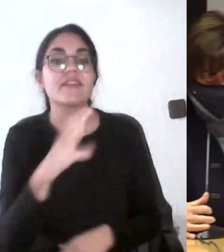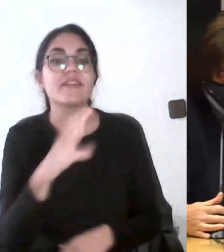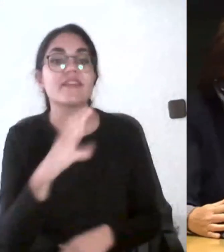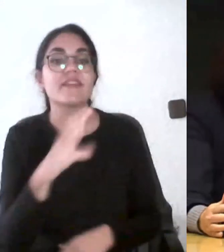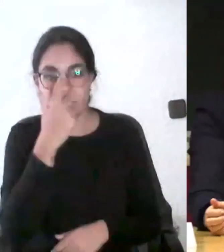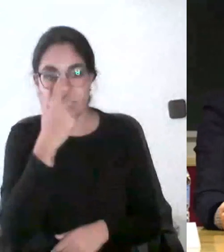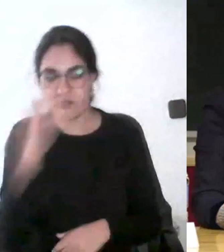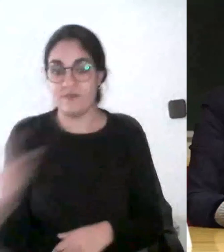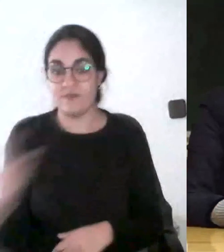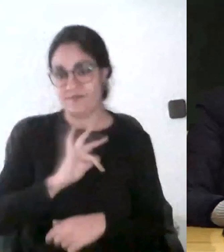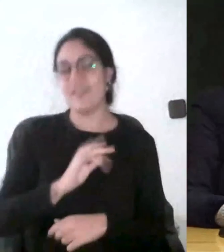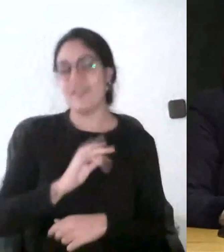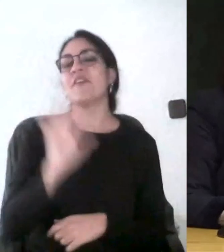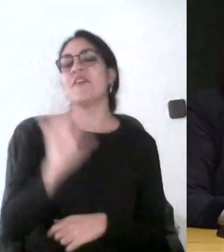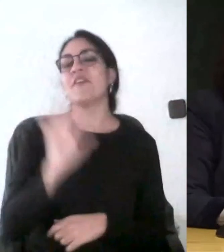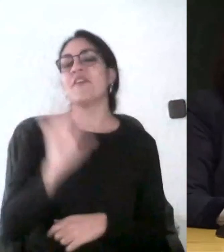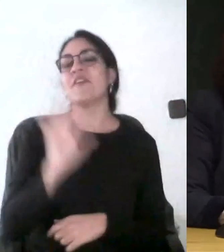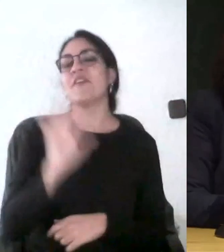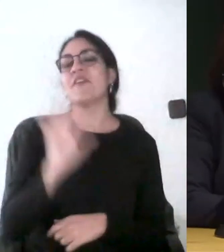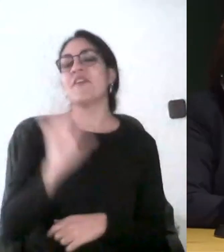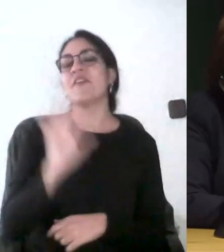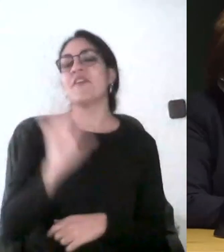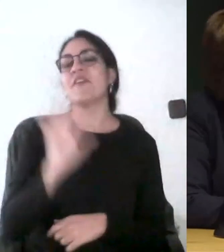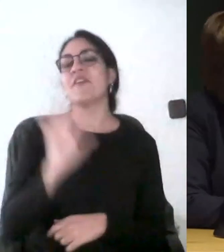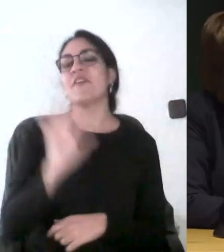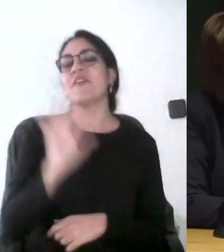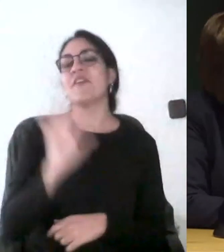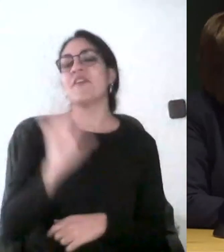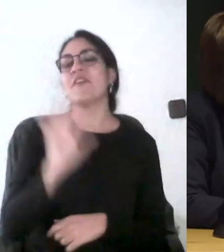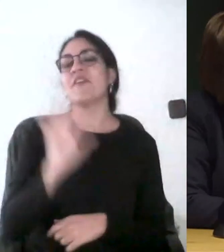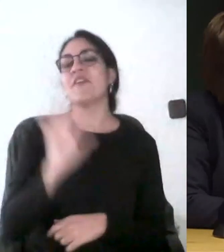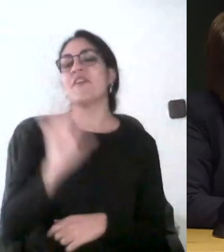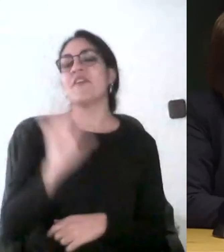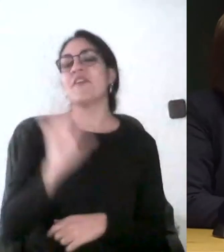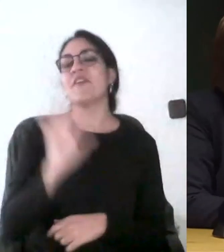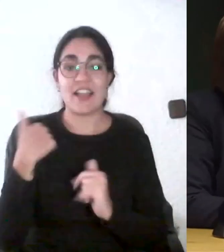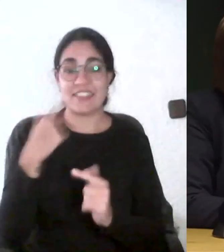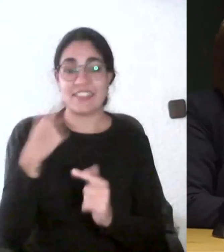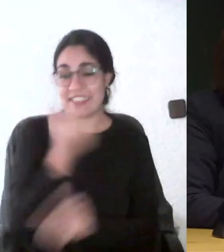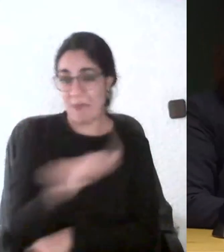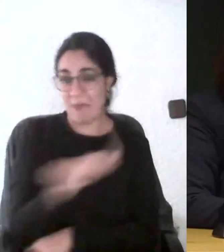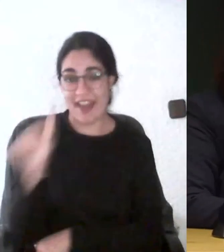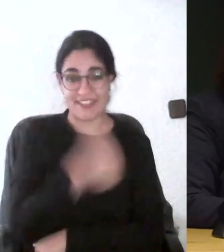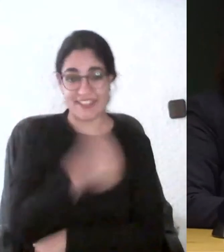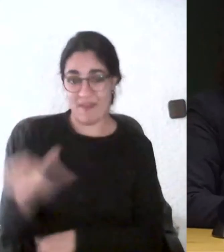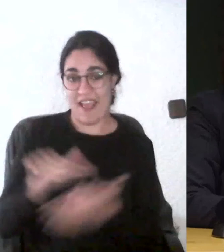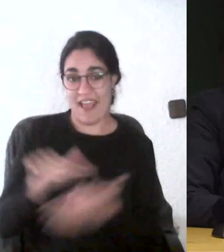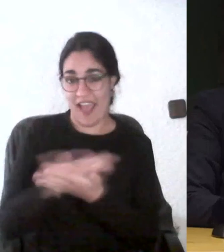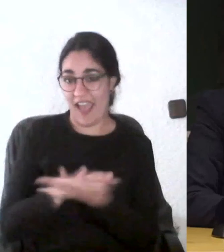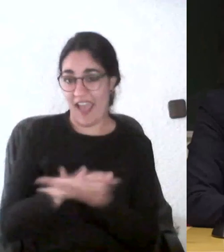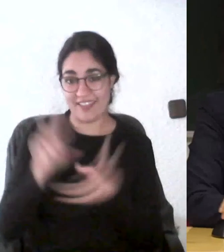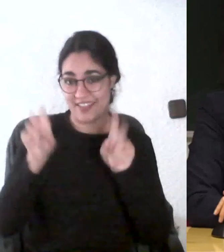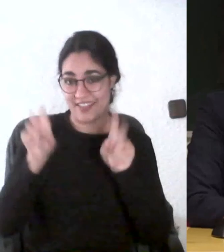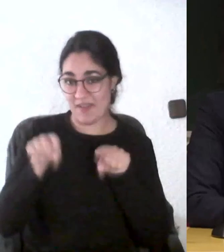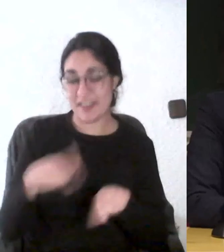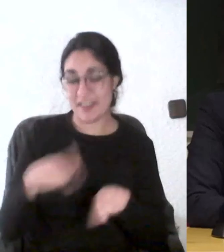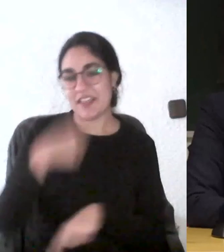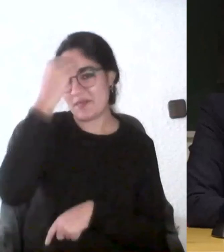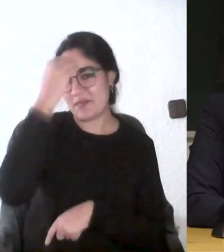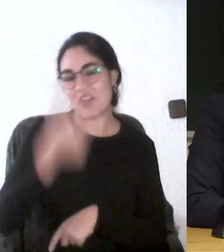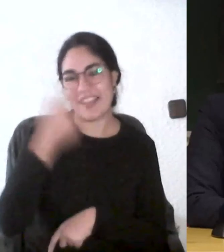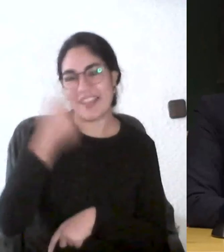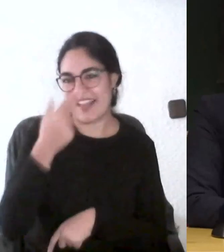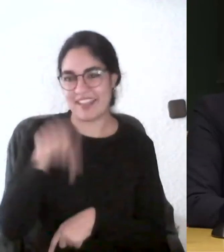pues efectivamente estoy con vosotros en que tendríamos que estar hablando semanas de todo esto y que me parece súper interesante todo lo que estáis